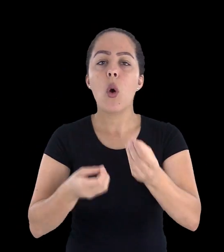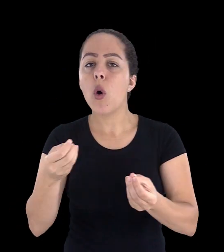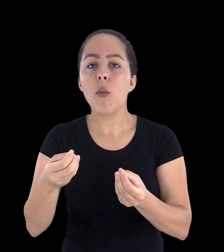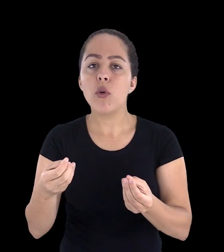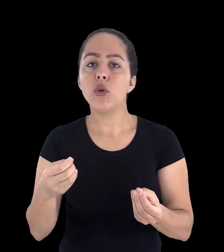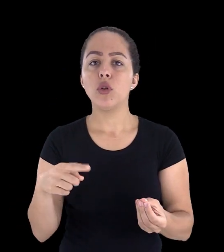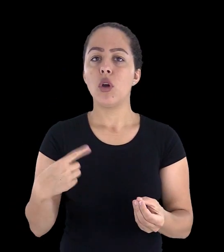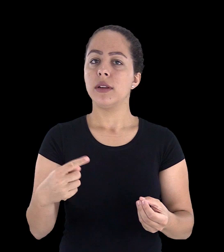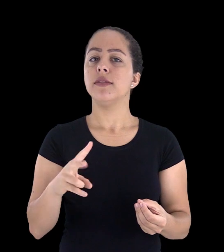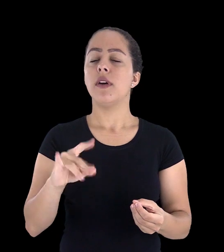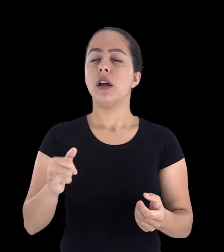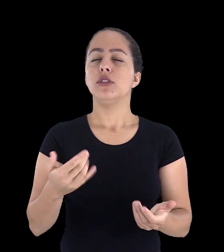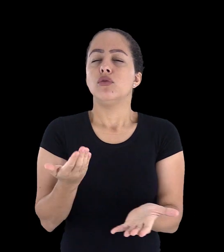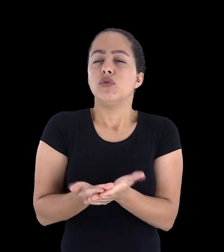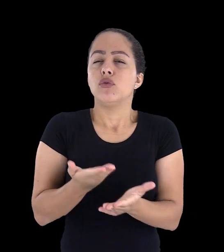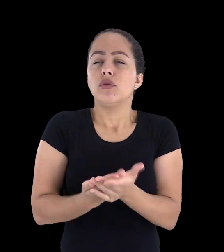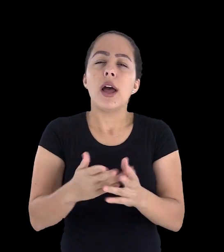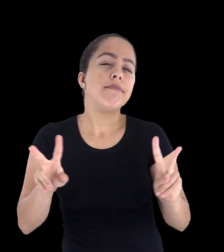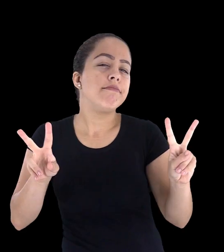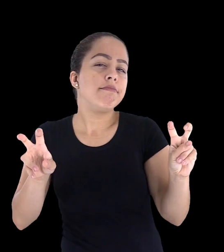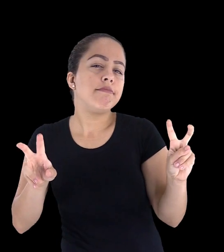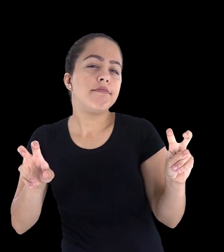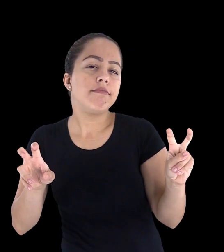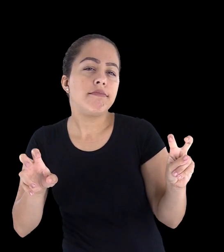dimensões do processo de mediação em EAD.